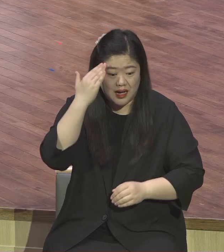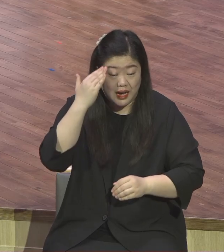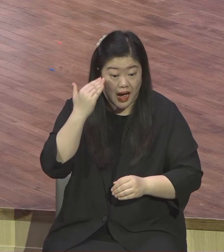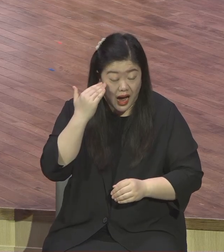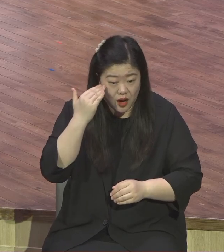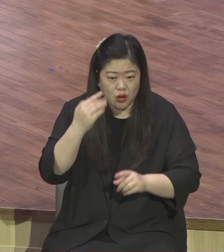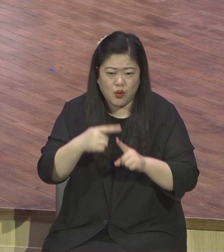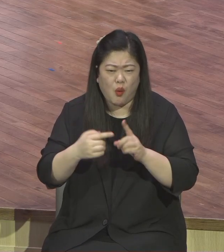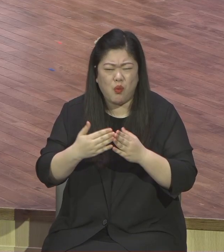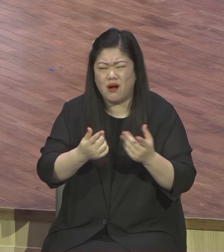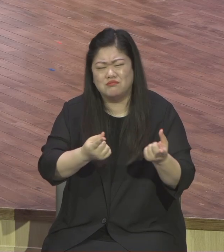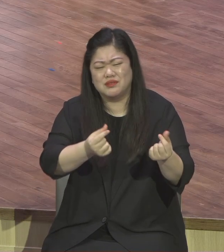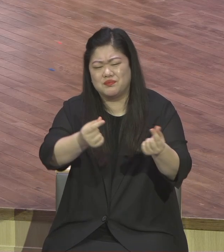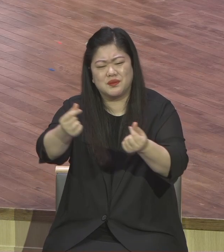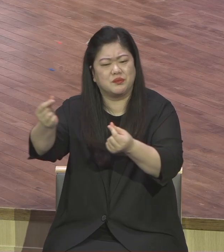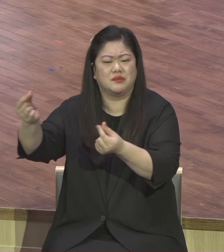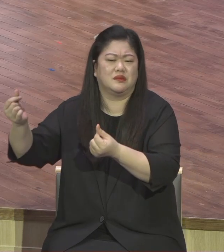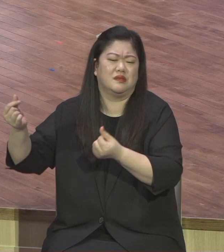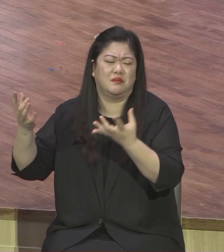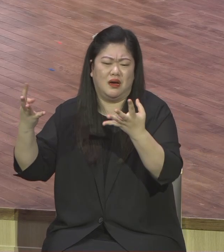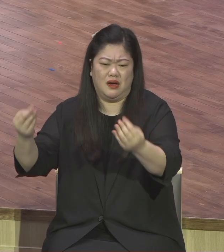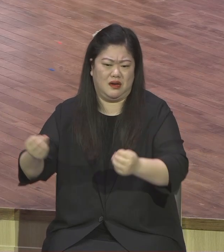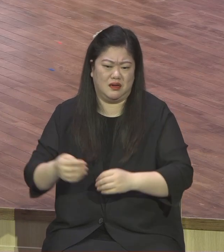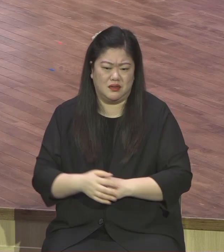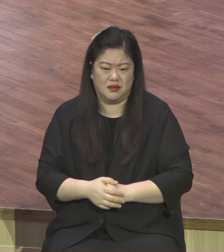생명없는 교회들의 모습. 입만 무사하게